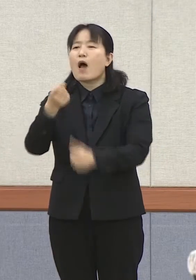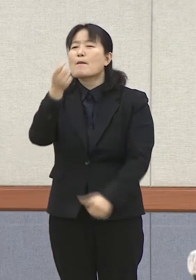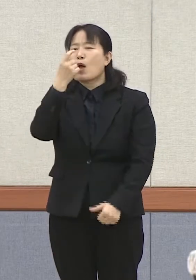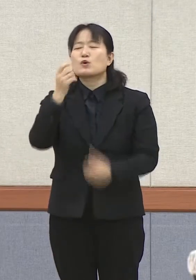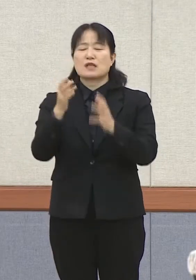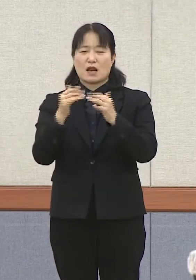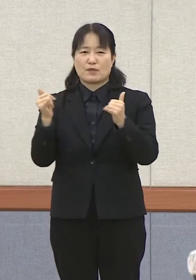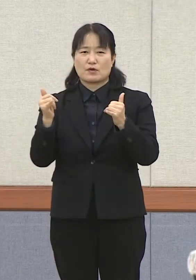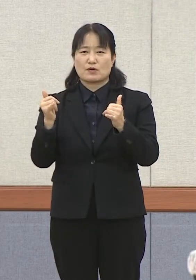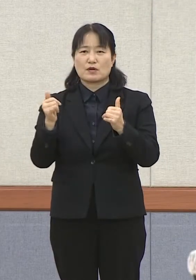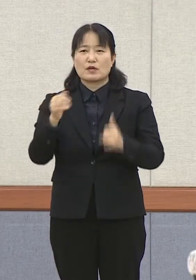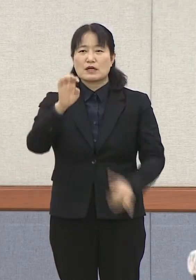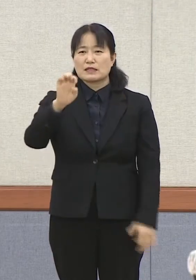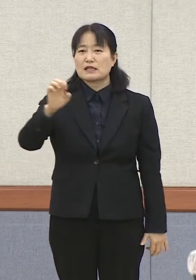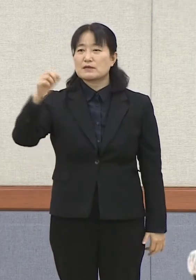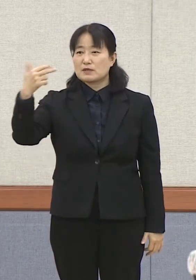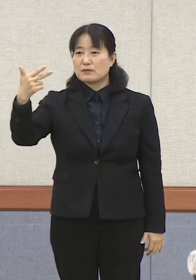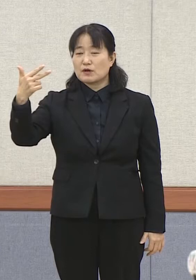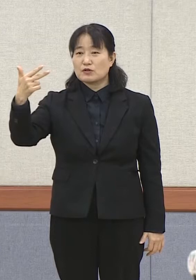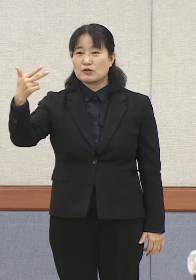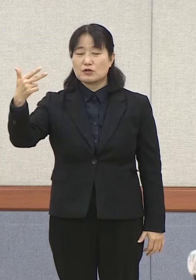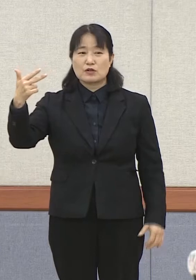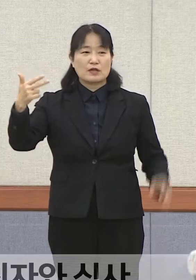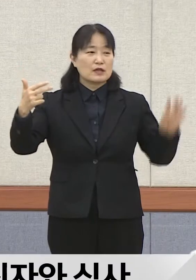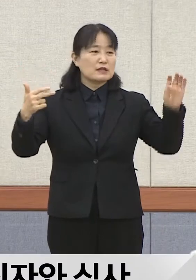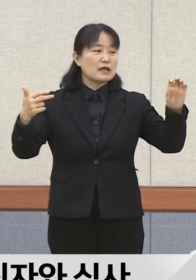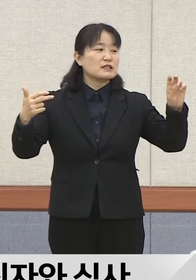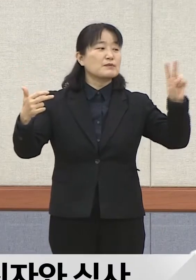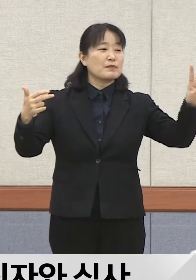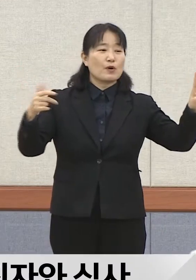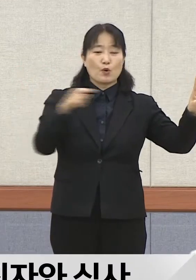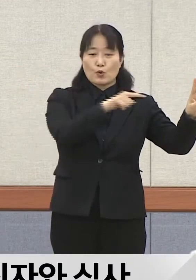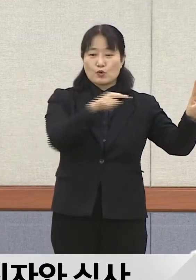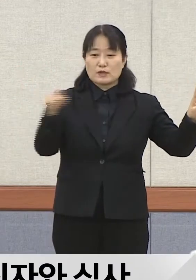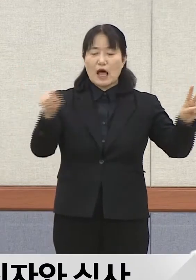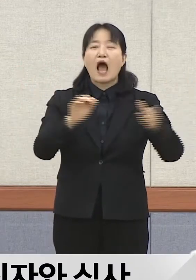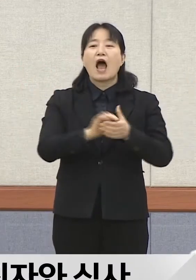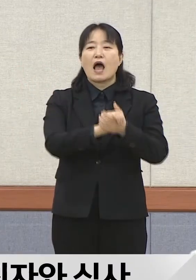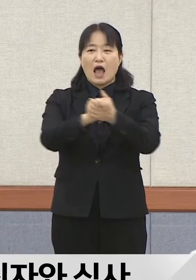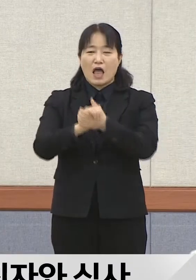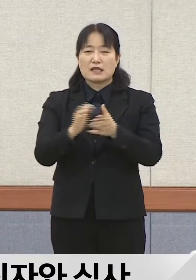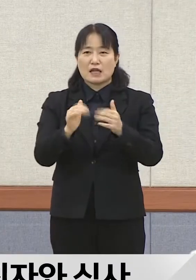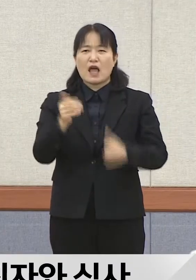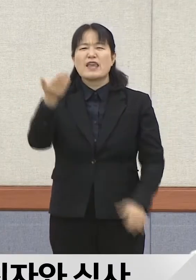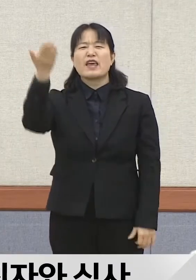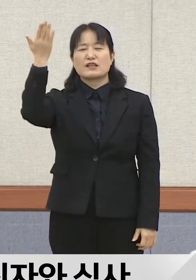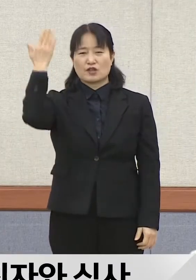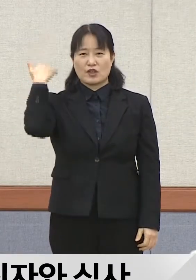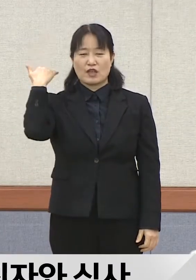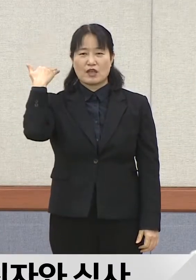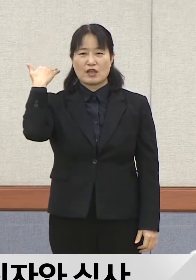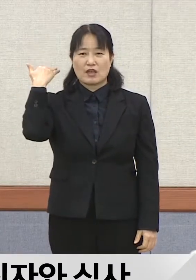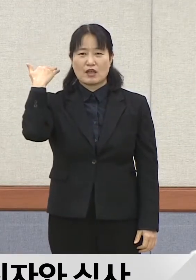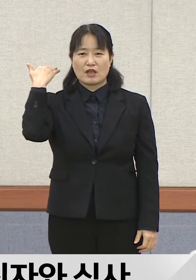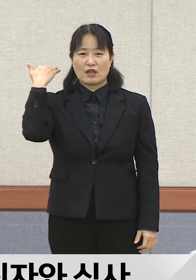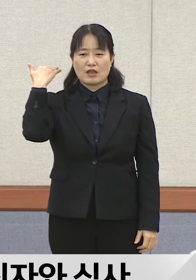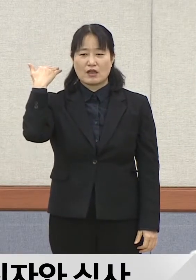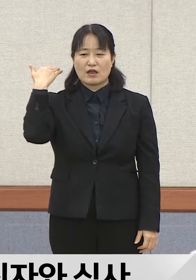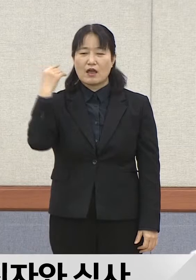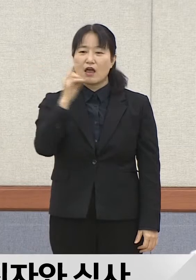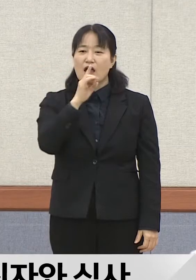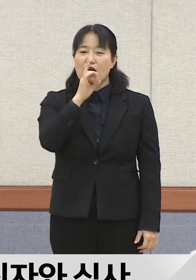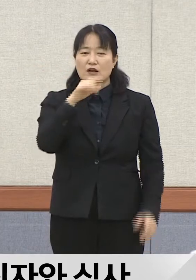42번 확진자분의 지인이셨고 과거에 해당